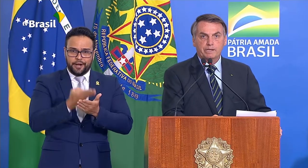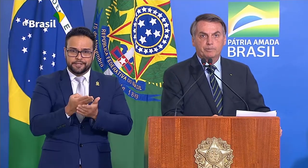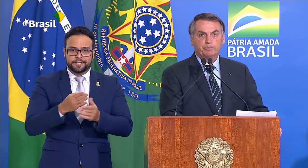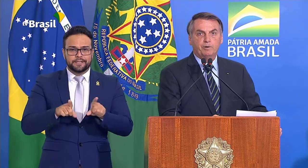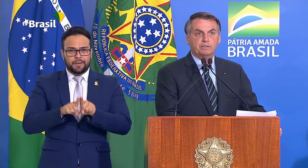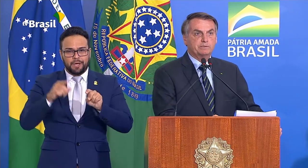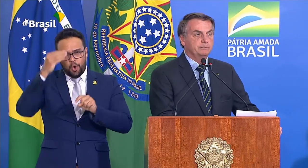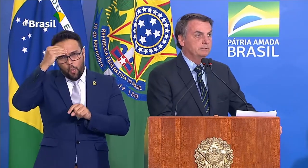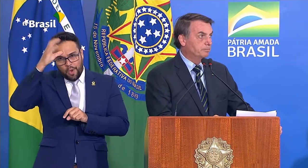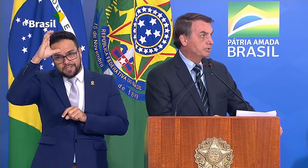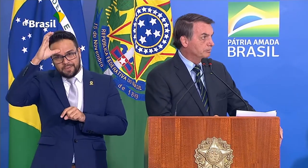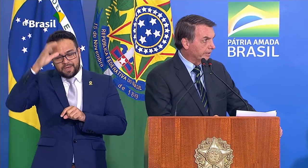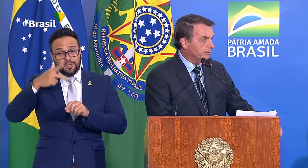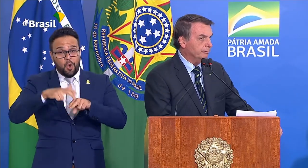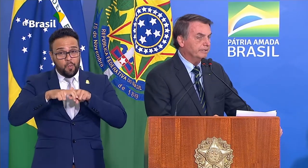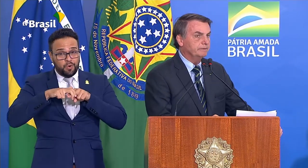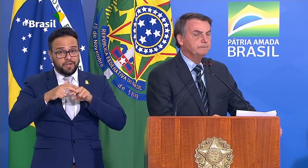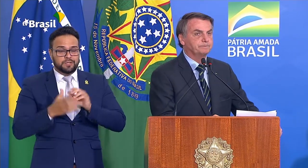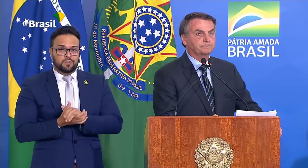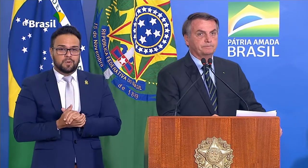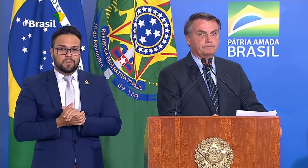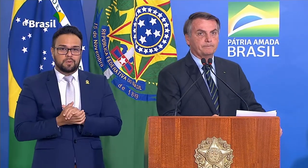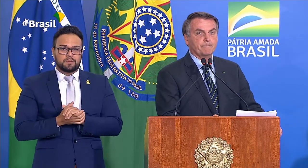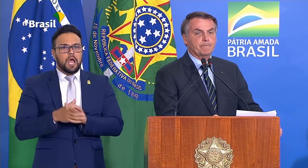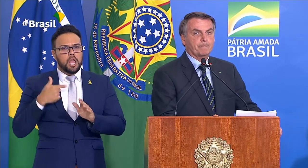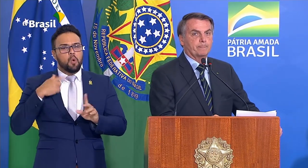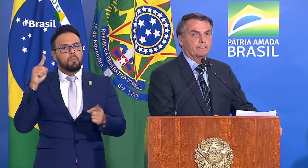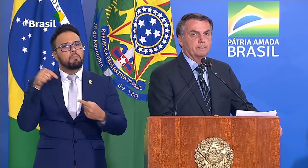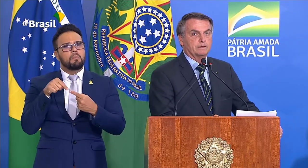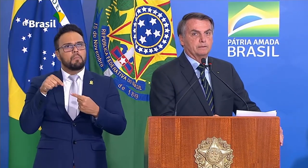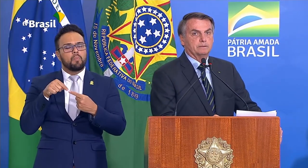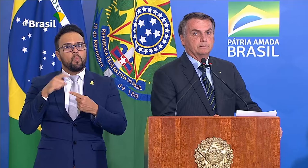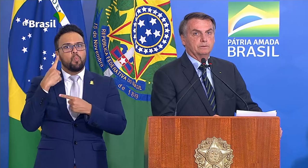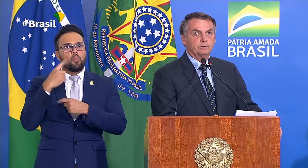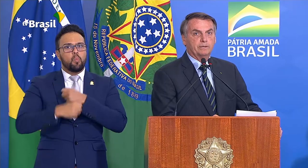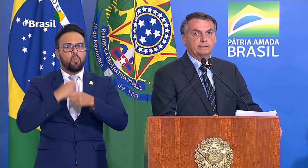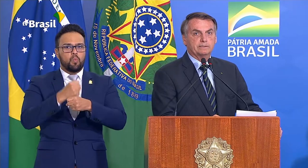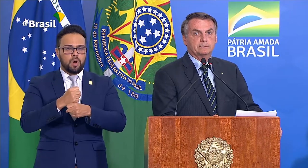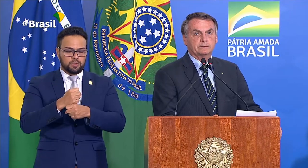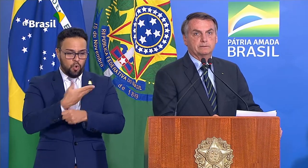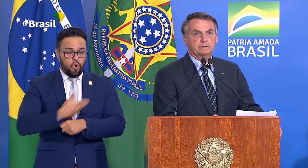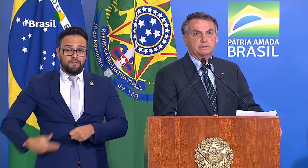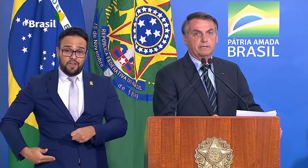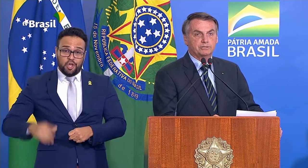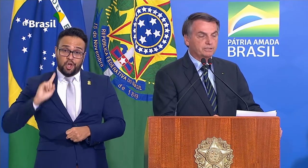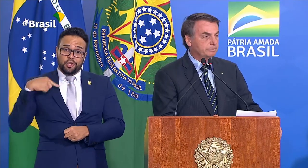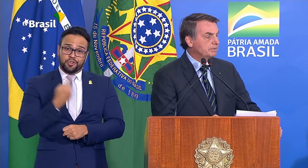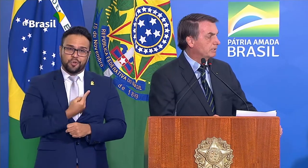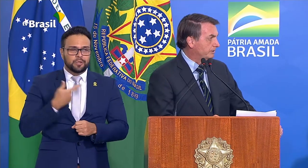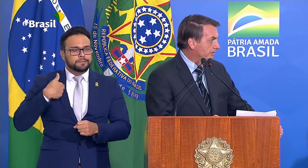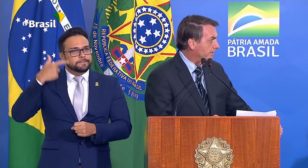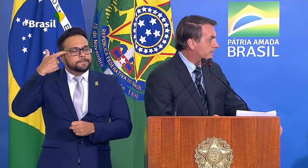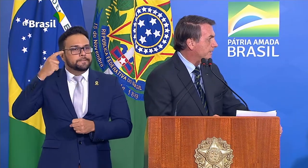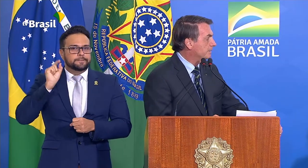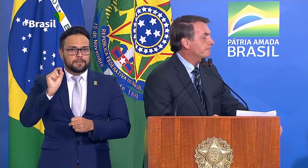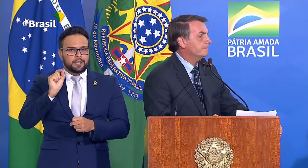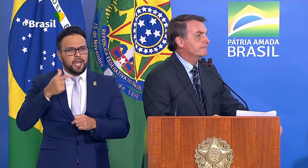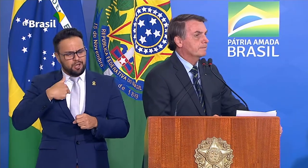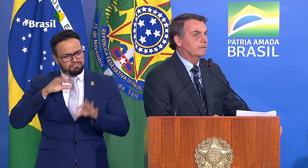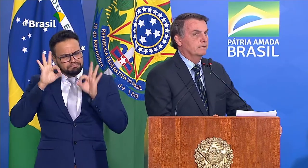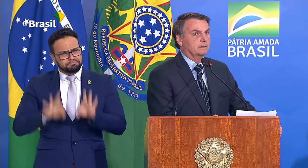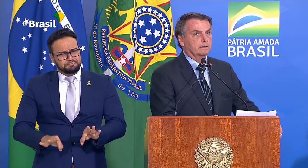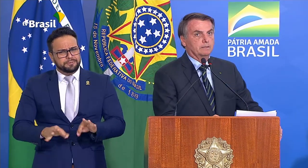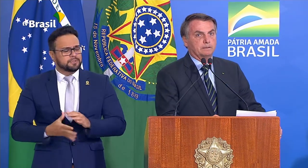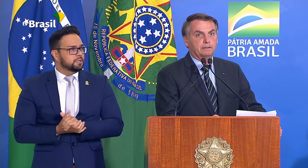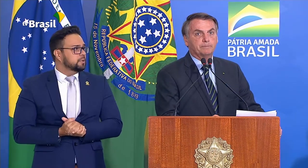E com esse propósito, depois de um ano de governo, nós achamos, eu tenho certeza,